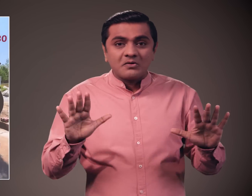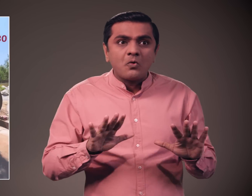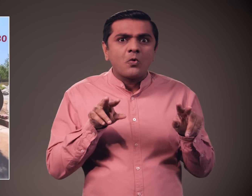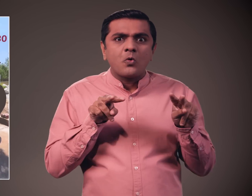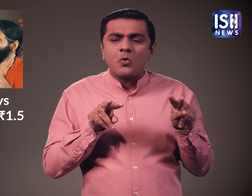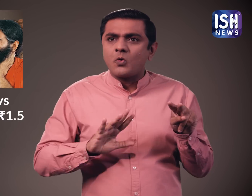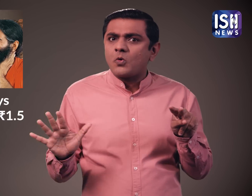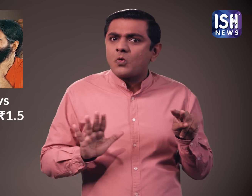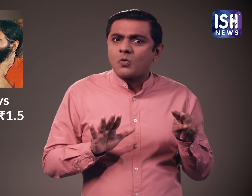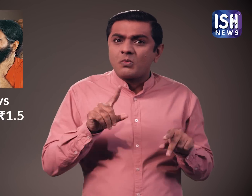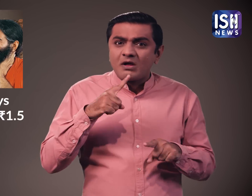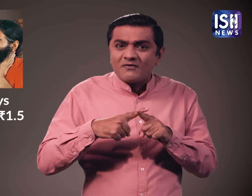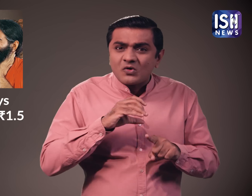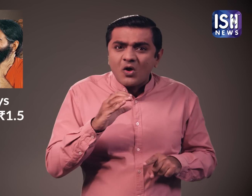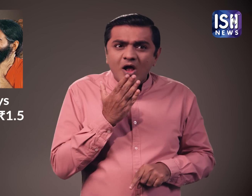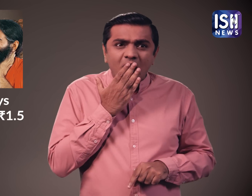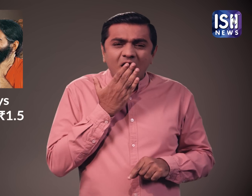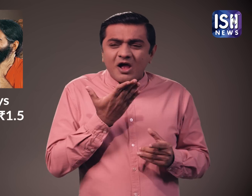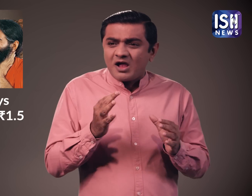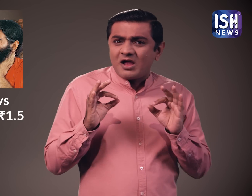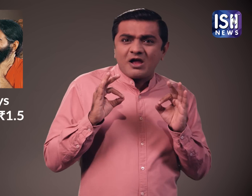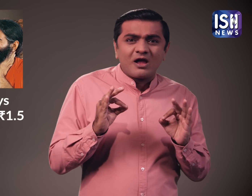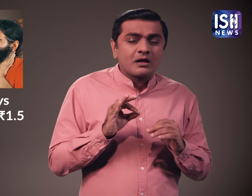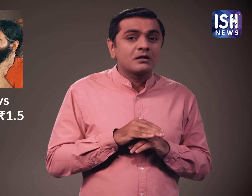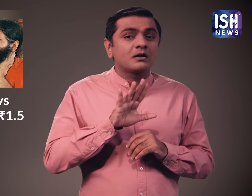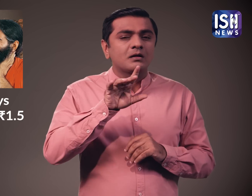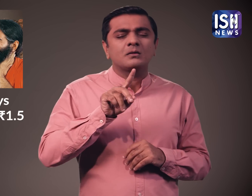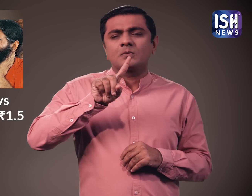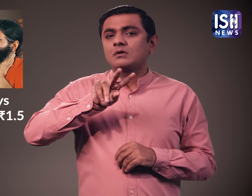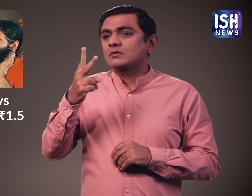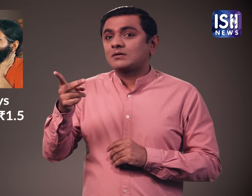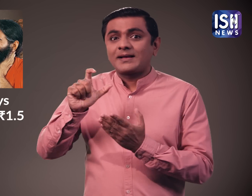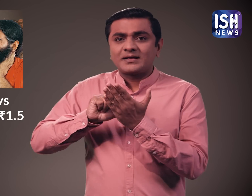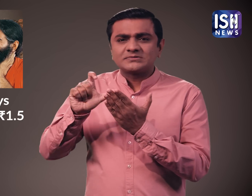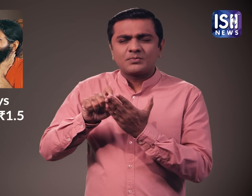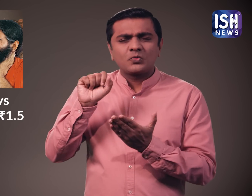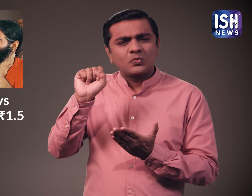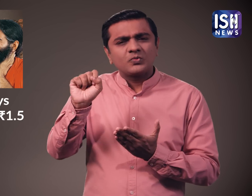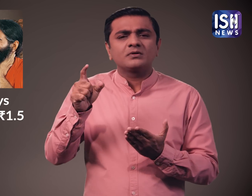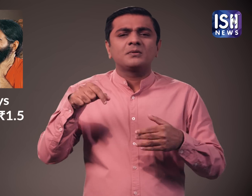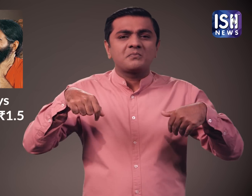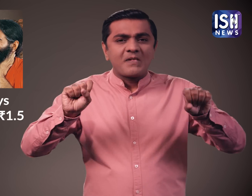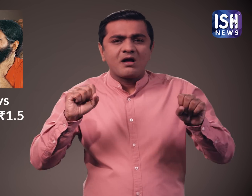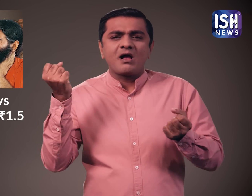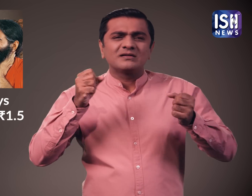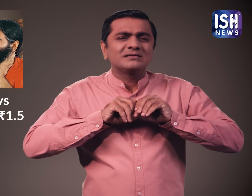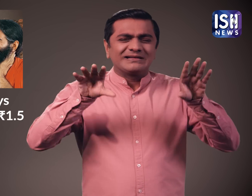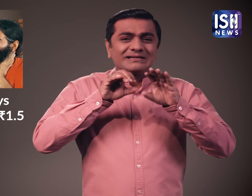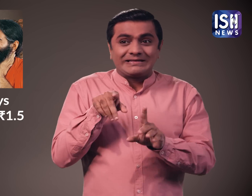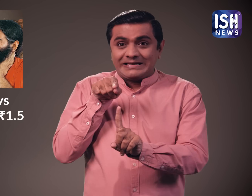कार की कीमत देखकर लोग हैरान रहे गए। इंस्टाग्राम पर एक आटो मोबाइल पेज ने ये दावा किया है